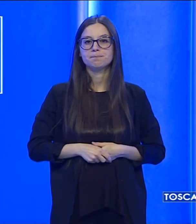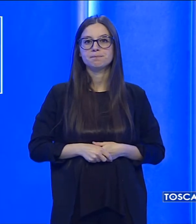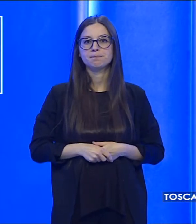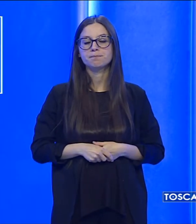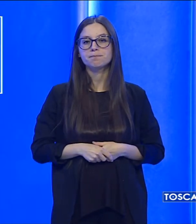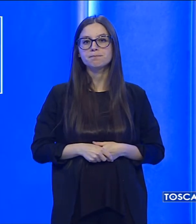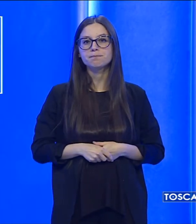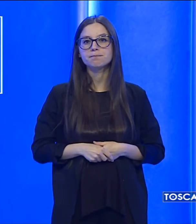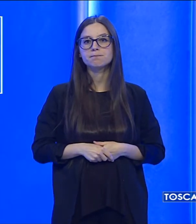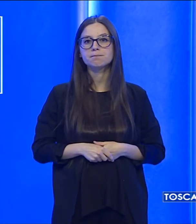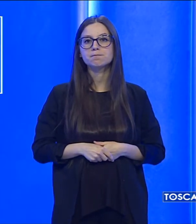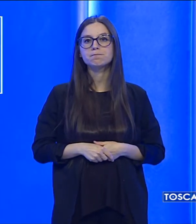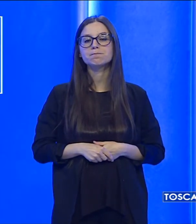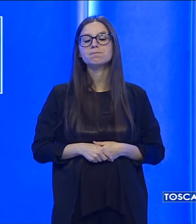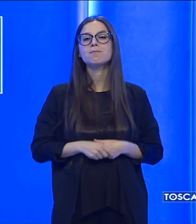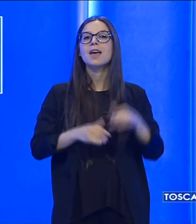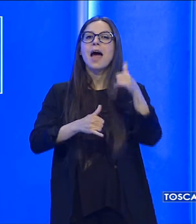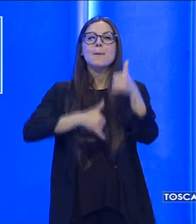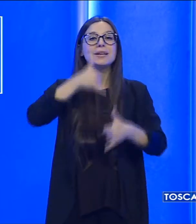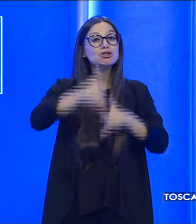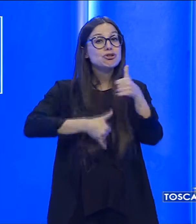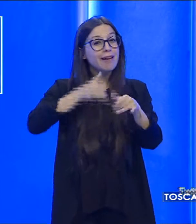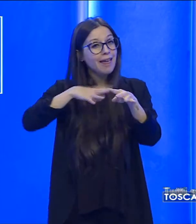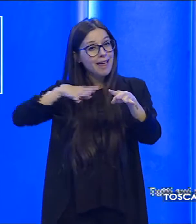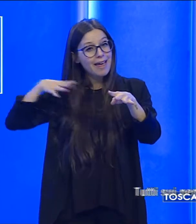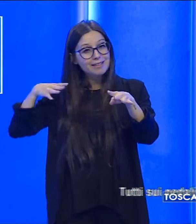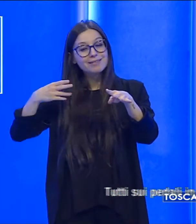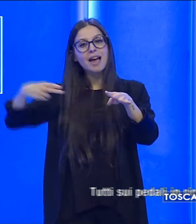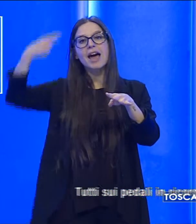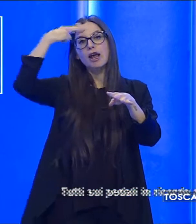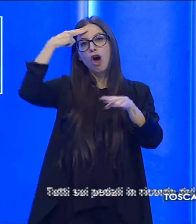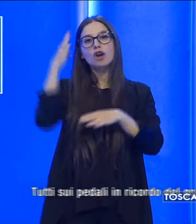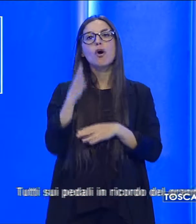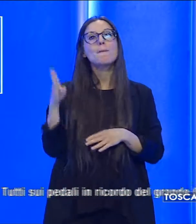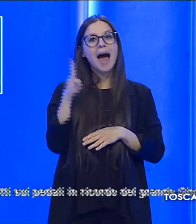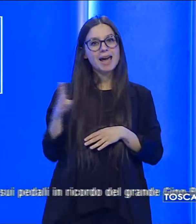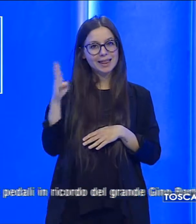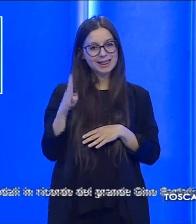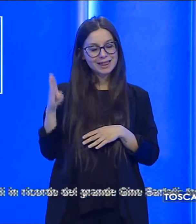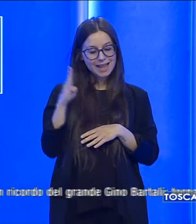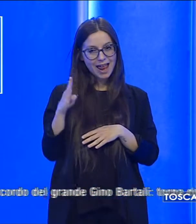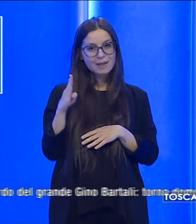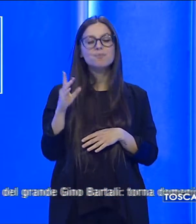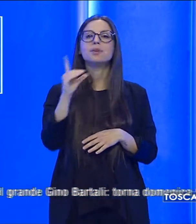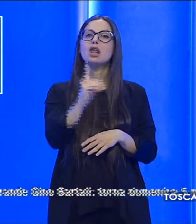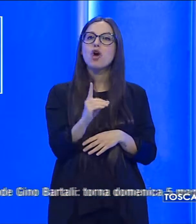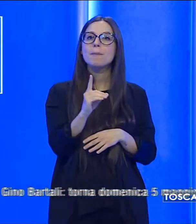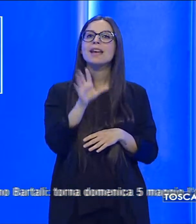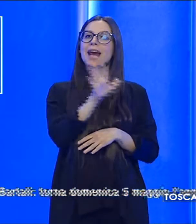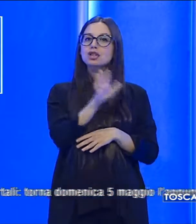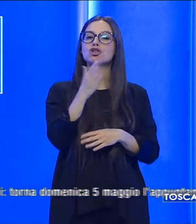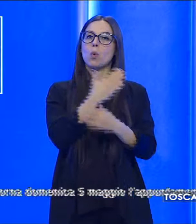Tutti sui pedali, in ricordo del grande Gino Bartali, torna domenica 5 maggio l